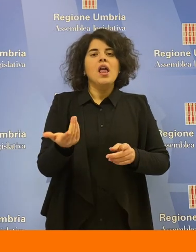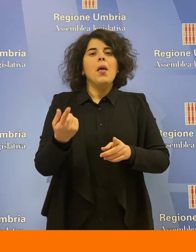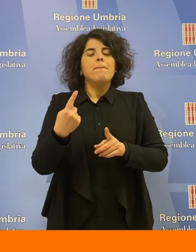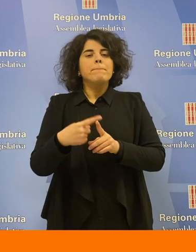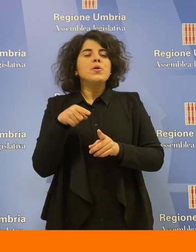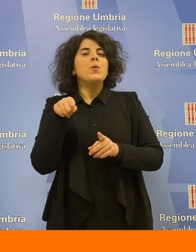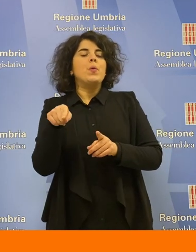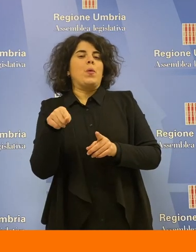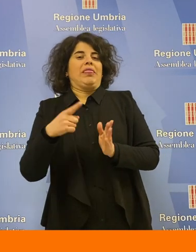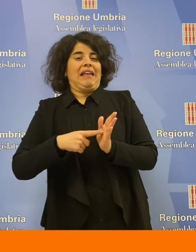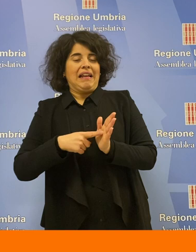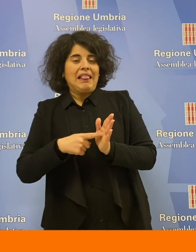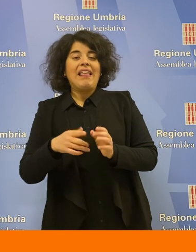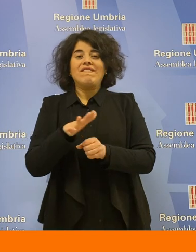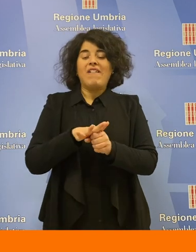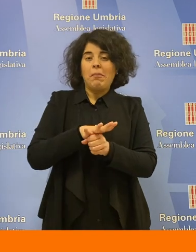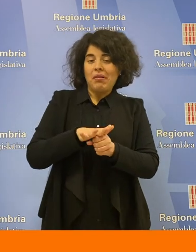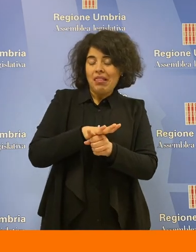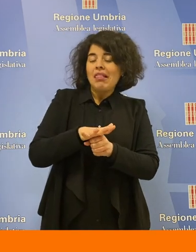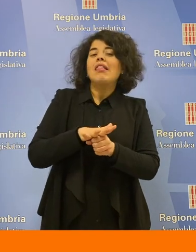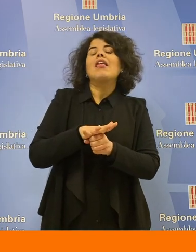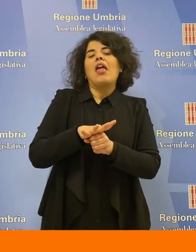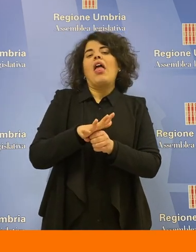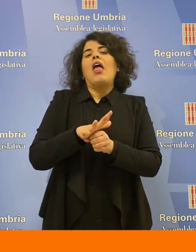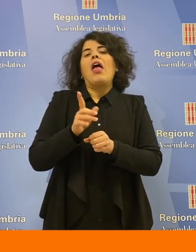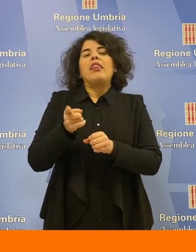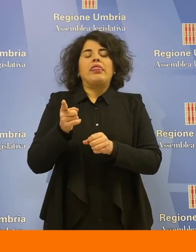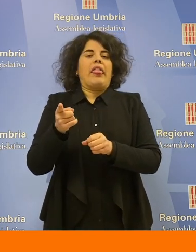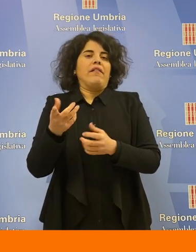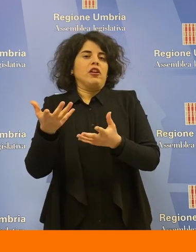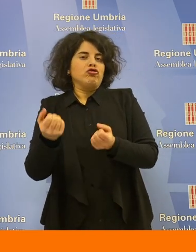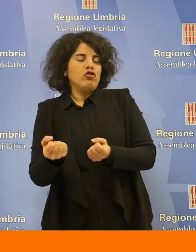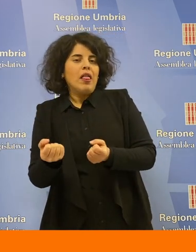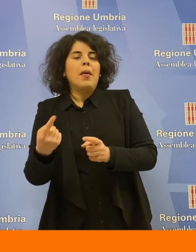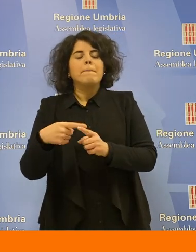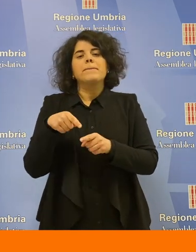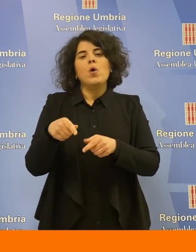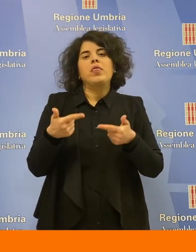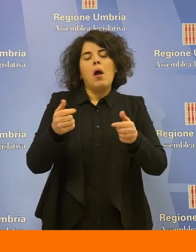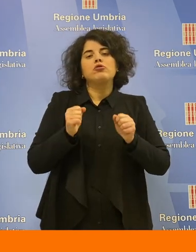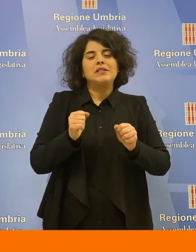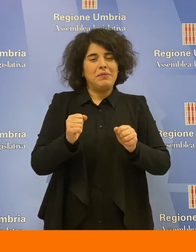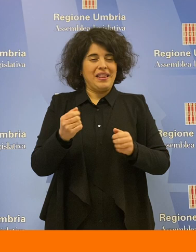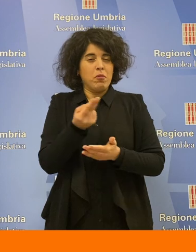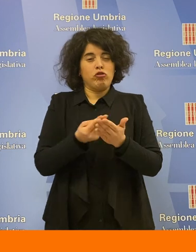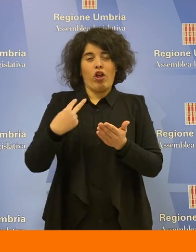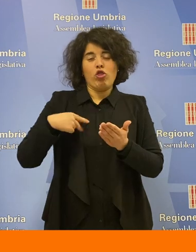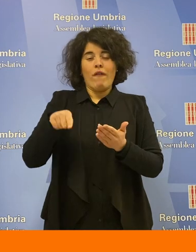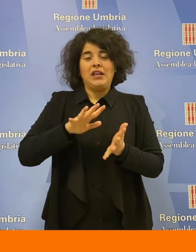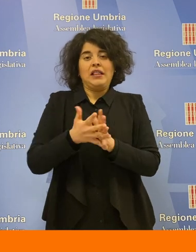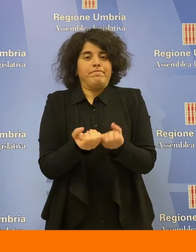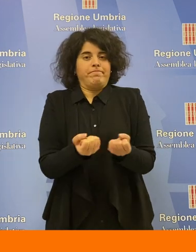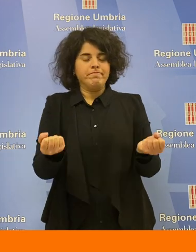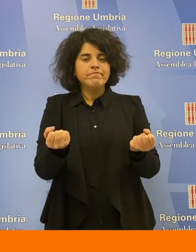e quelli delle loro famiglie, garantendo la possibilità di veder realizzato il proprio progetto di vita. «Dobbiamo sfruttare al meglio», ha detto